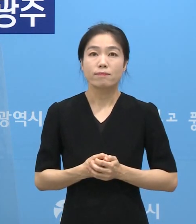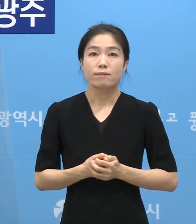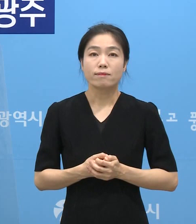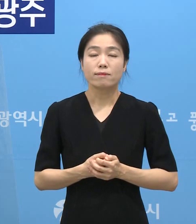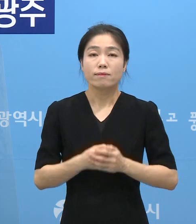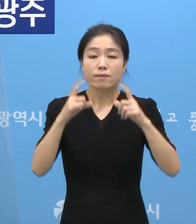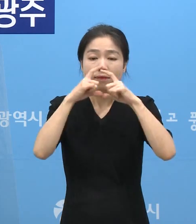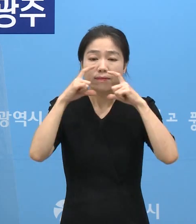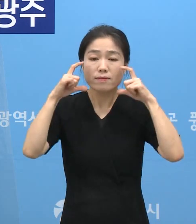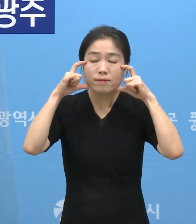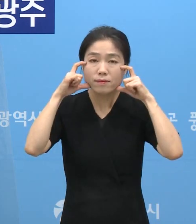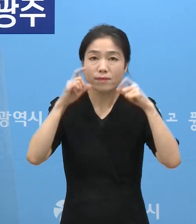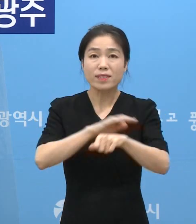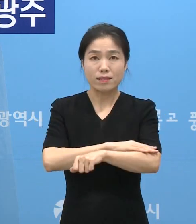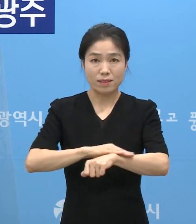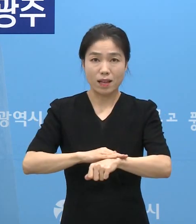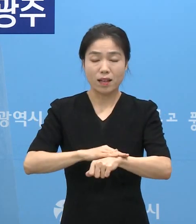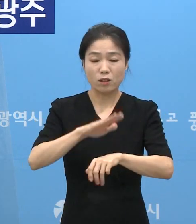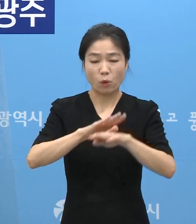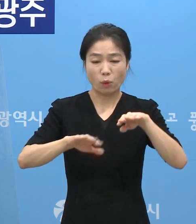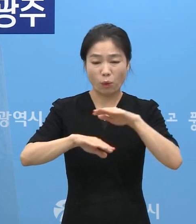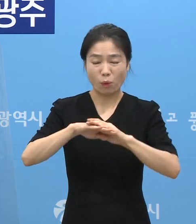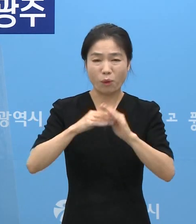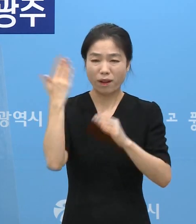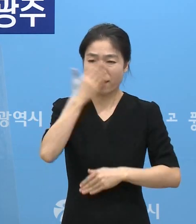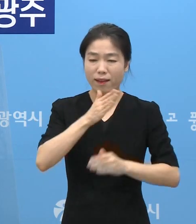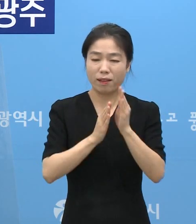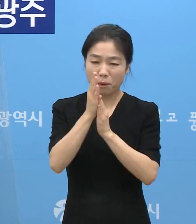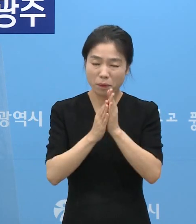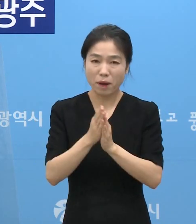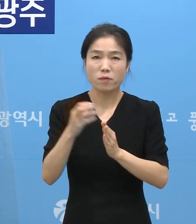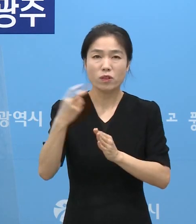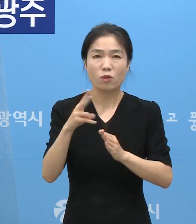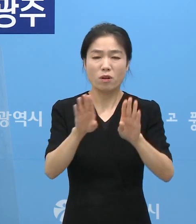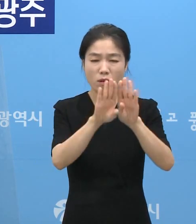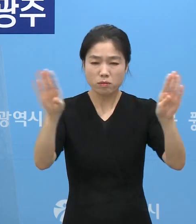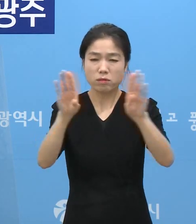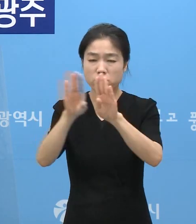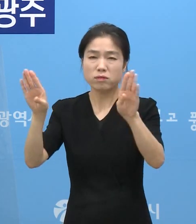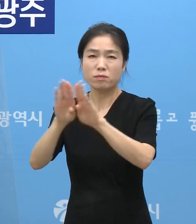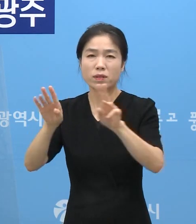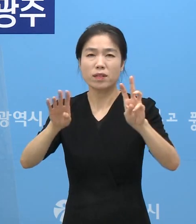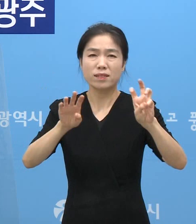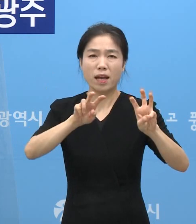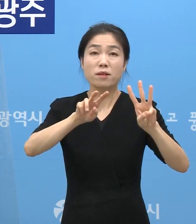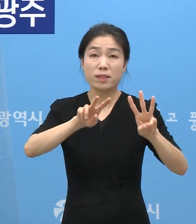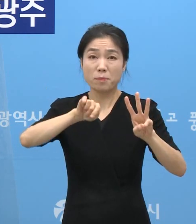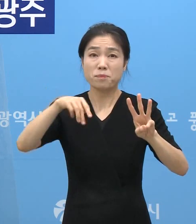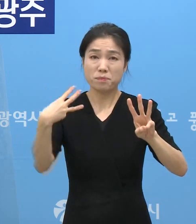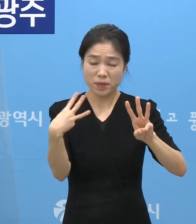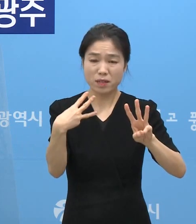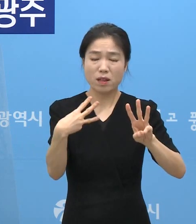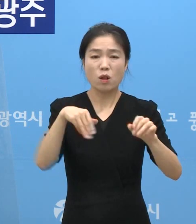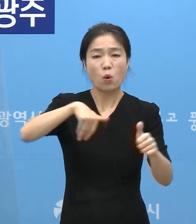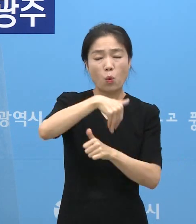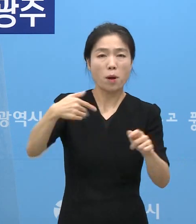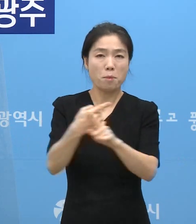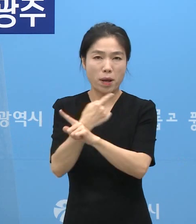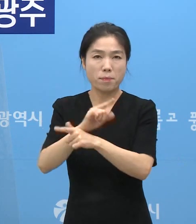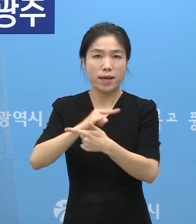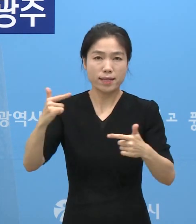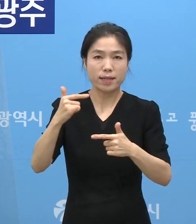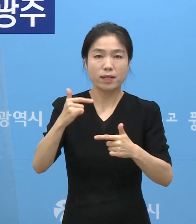마스크 착용과 손 씻기, 잦은 환기, 산밀 환경 개선 등 기본적인 방역수칙 준수하기,